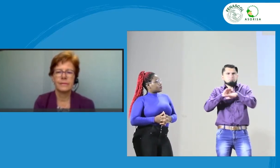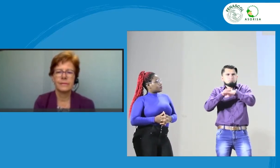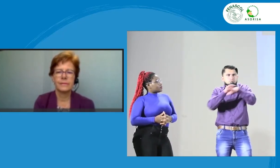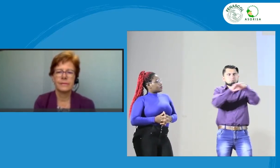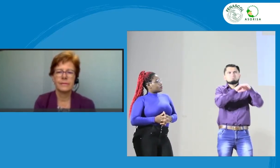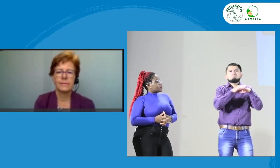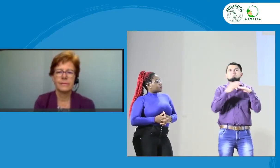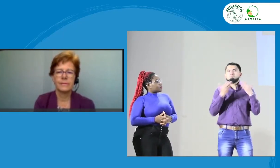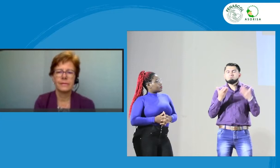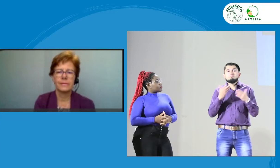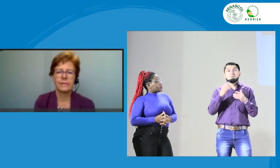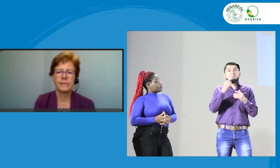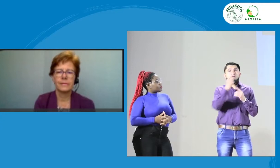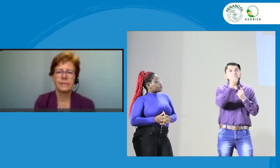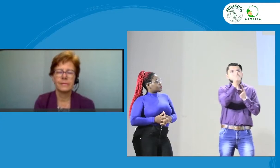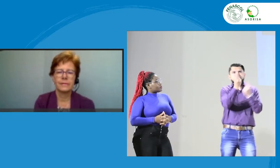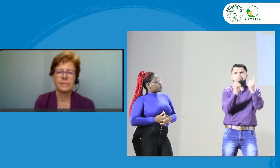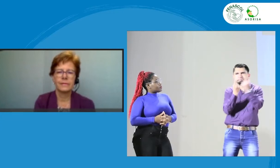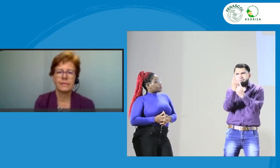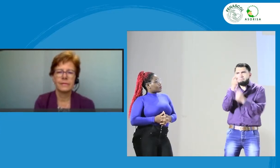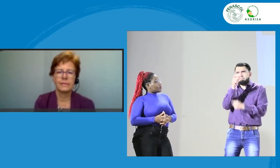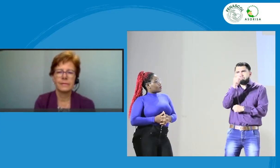conference is the space of the questions.